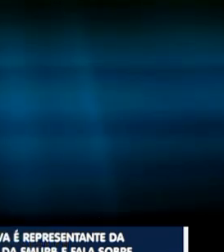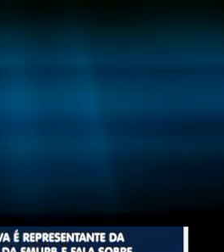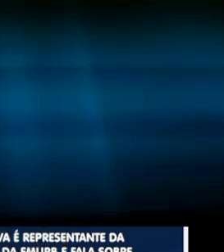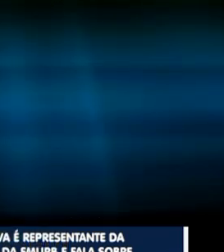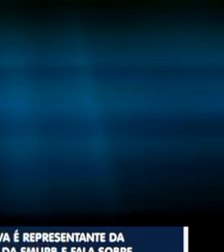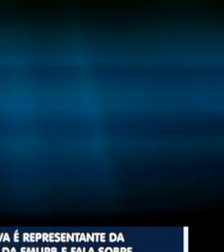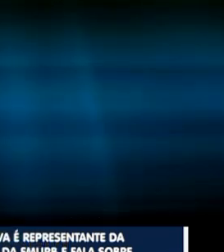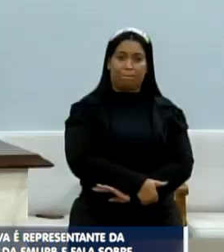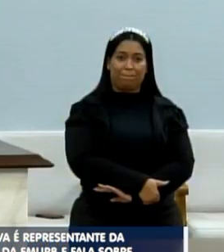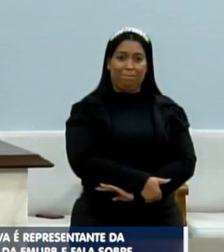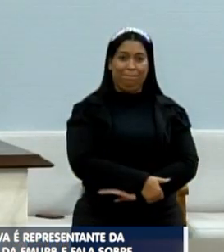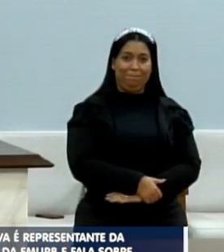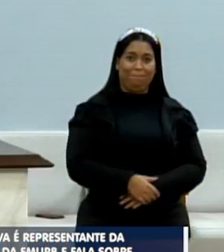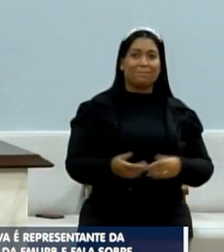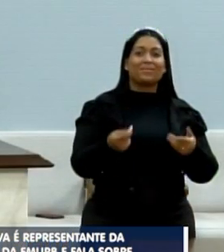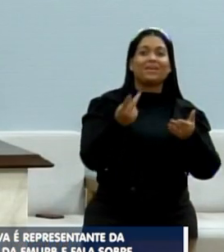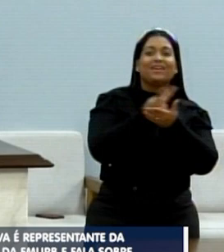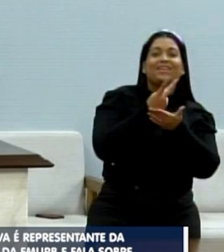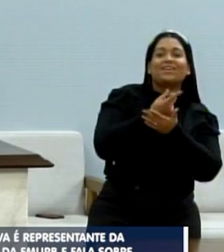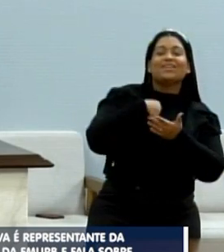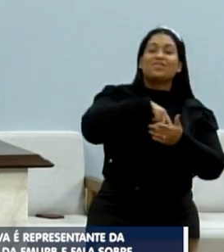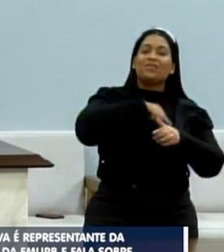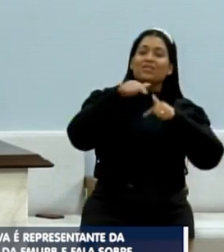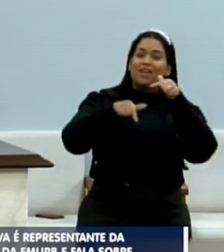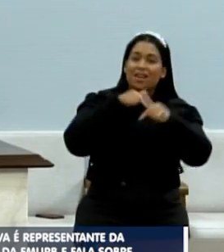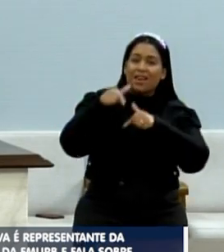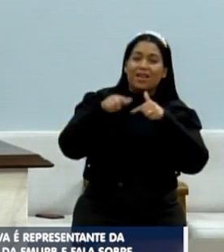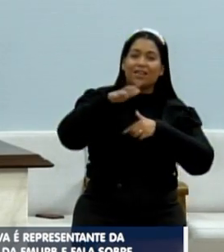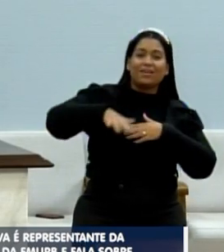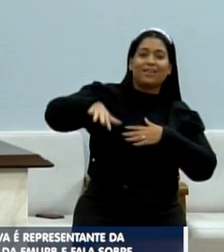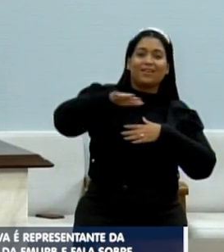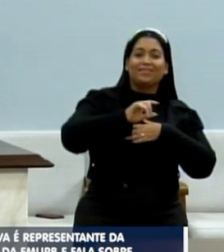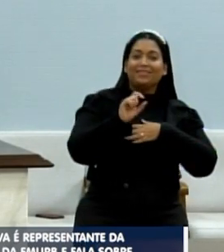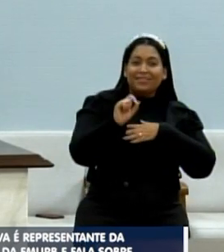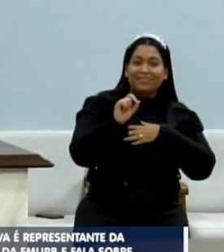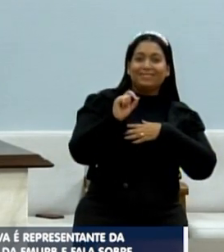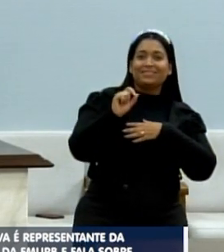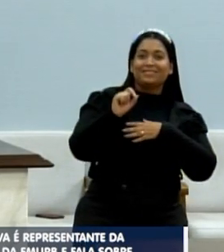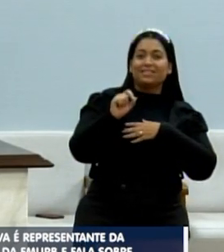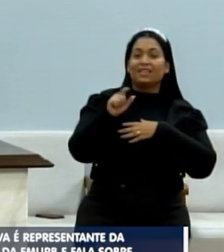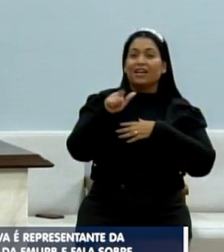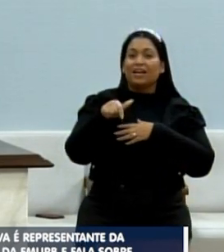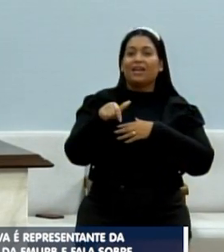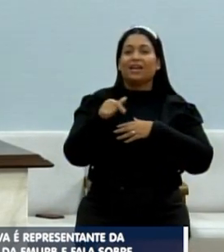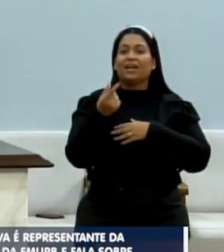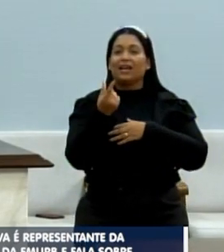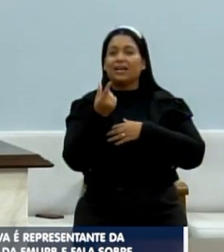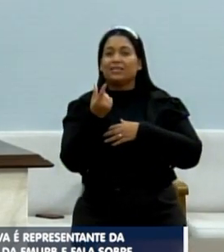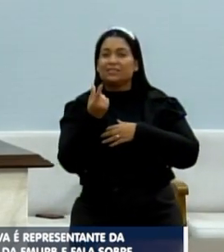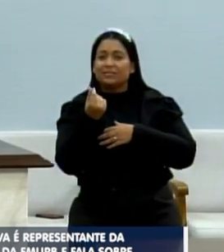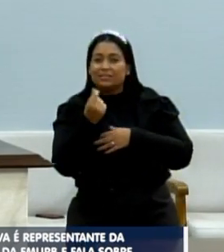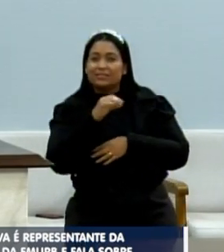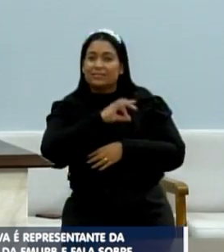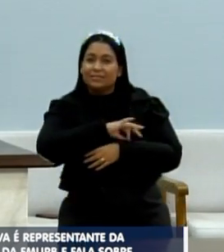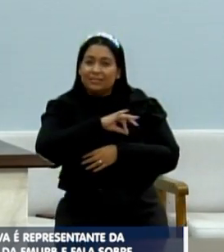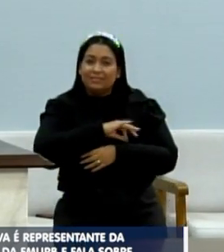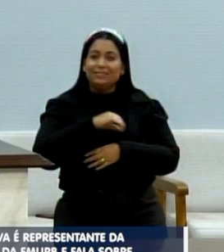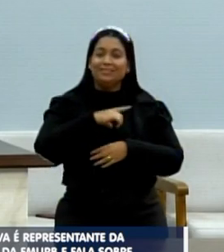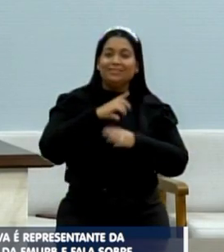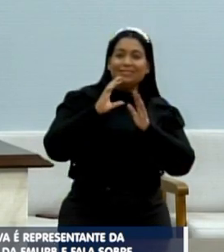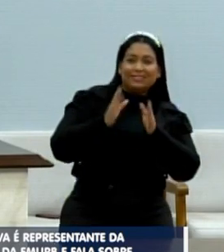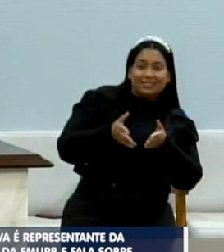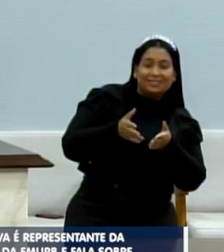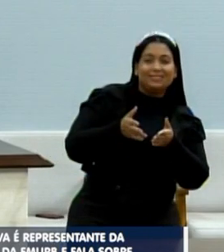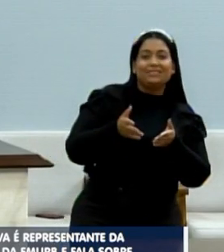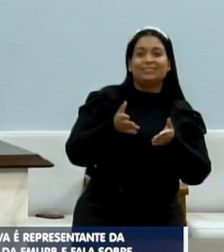Essa é a situação que a gente vem trabalhando lá, que esse plano de cargos e salário, ele existiu, inclusive